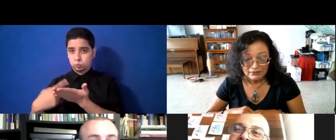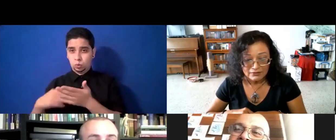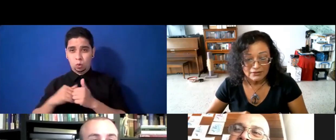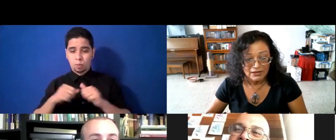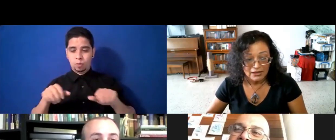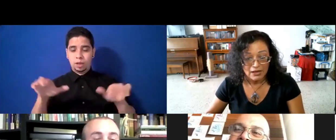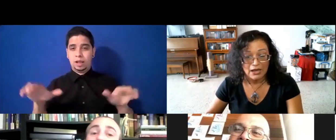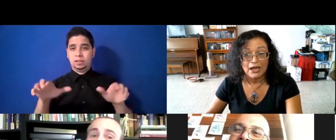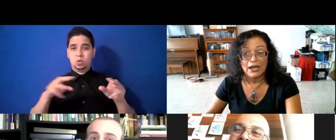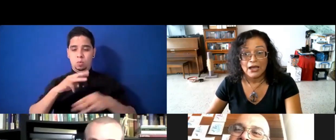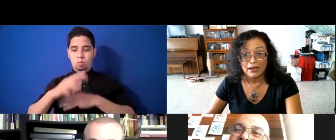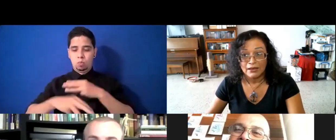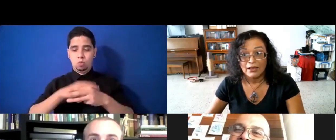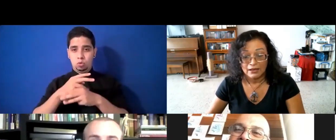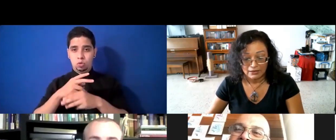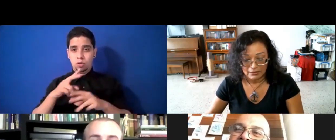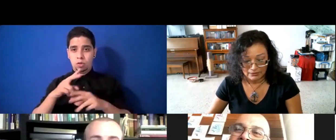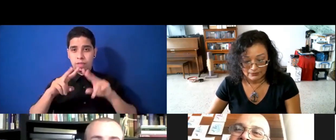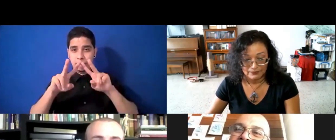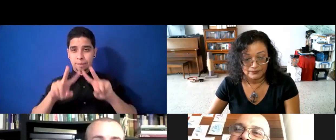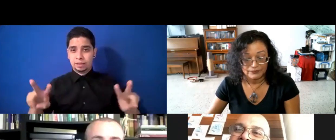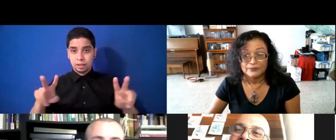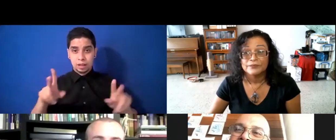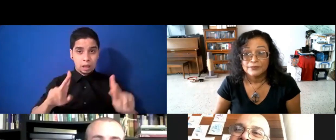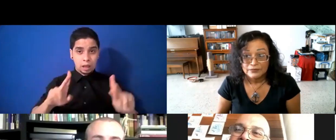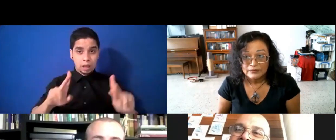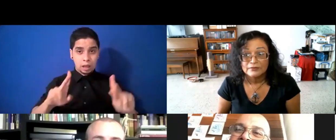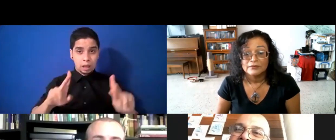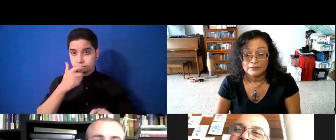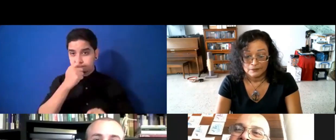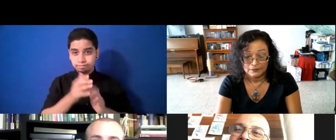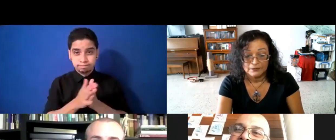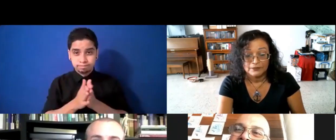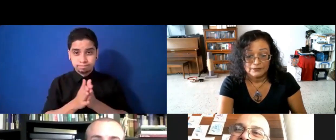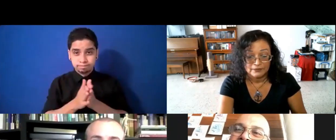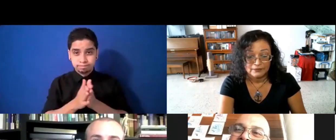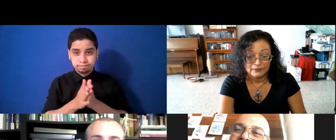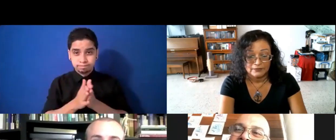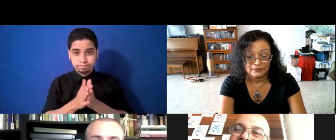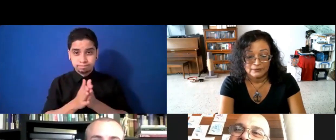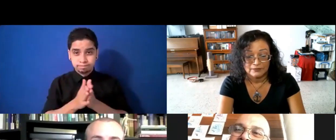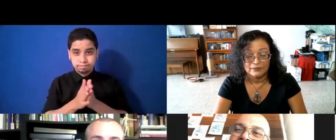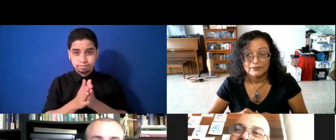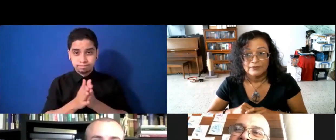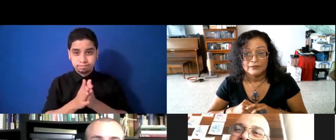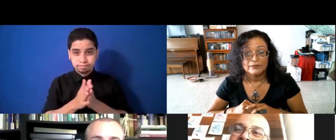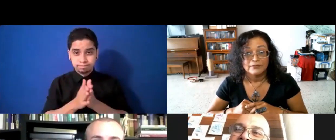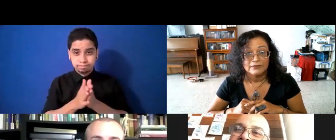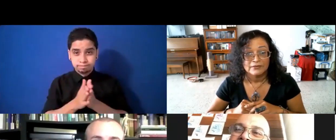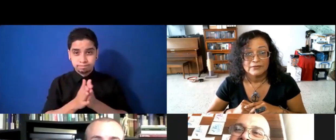género. Así que a los que estén interesados nos buscan en el mundo de muñecos, que ya vamos a estar haciendo arte para ese proyecto, pero ya eso